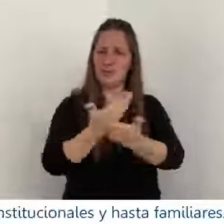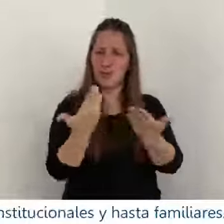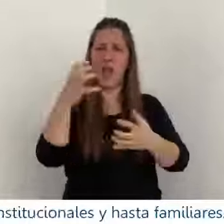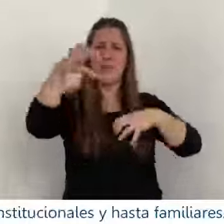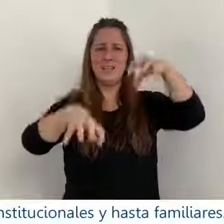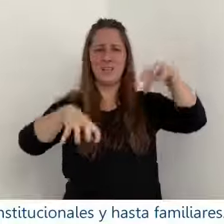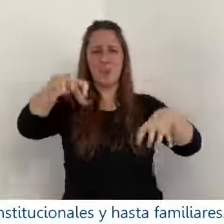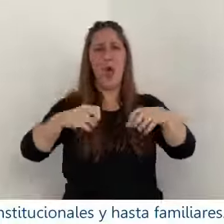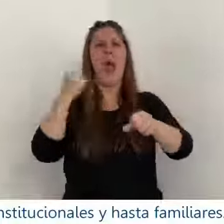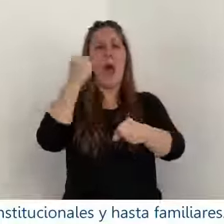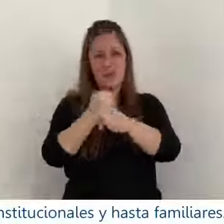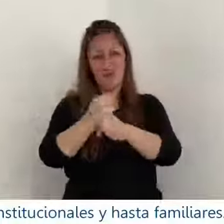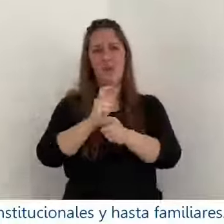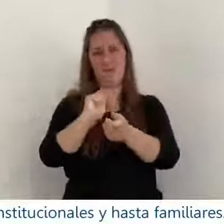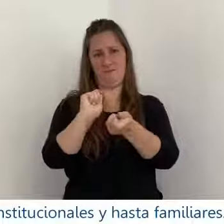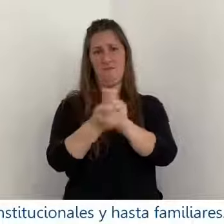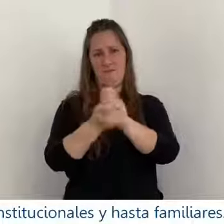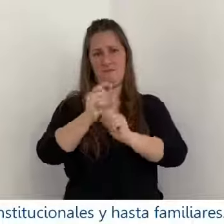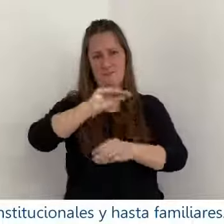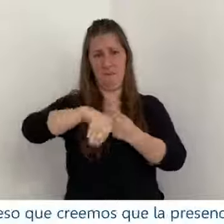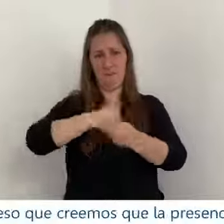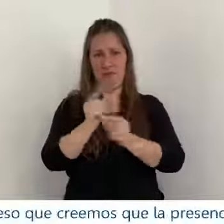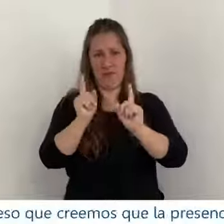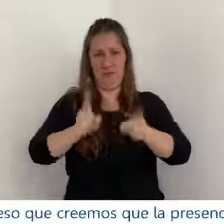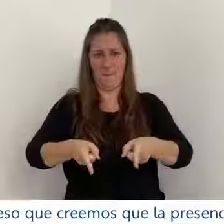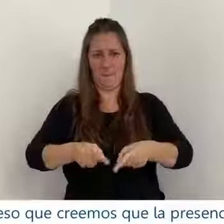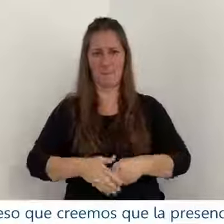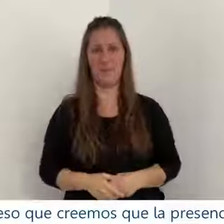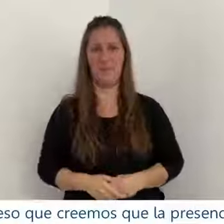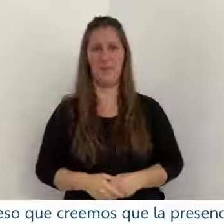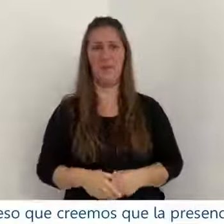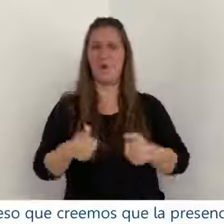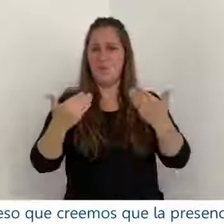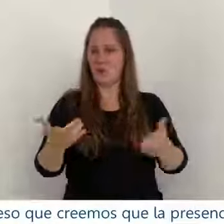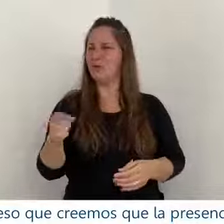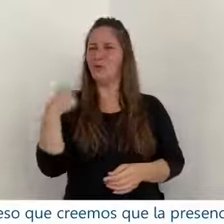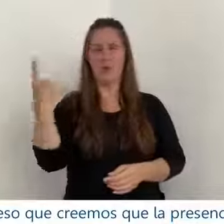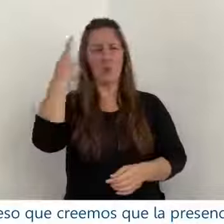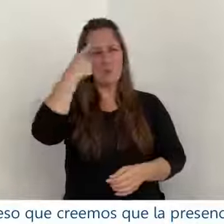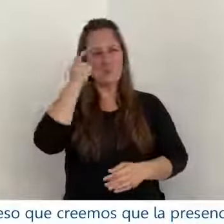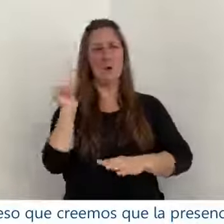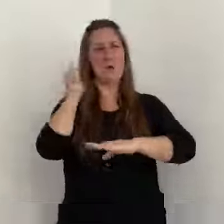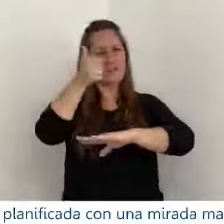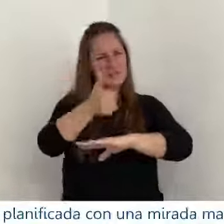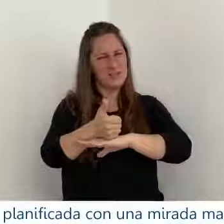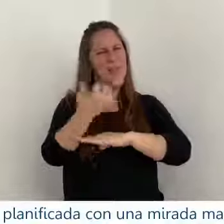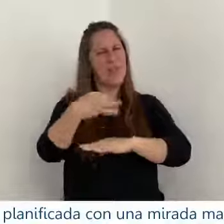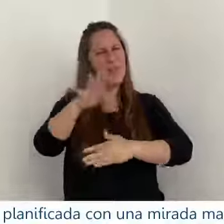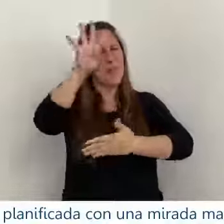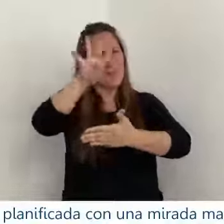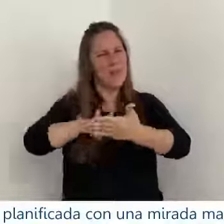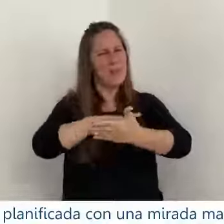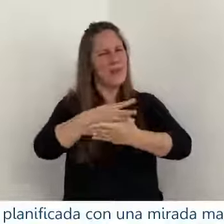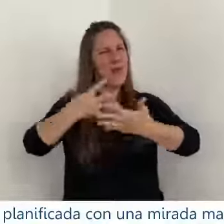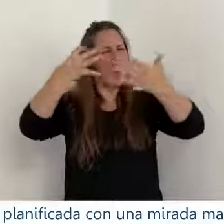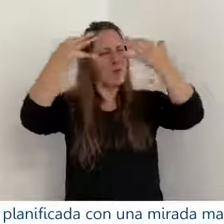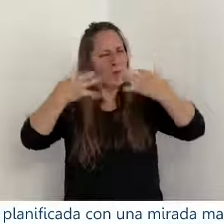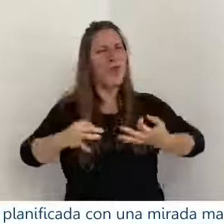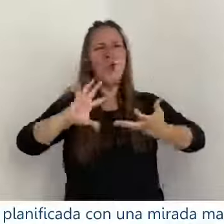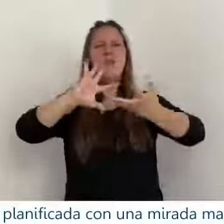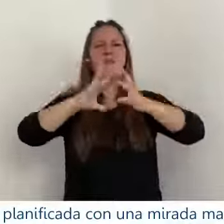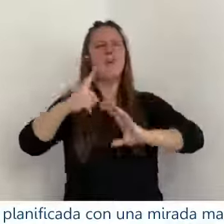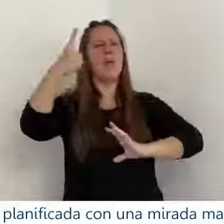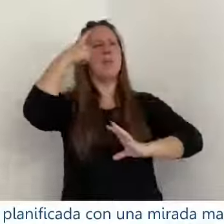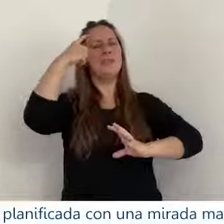institucionales y hasta familiares Es por eso que creemos que la presencialidad debe ser planificada con una